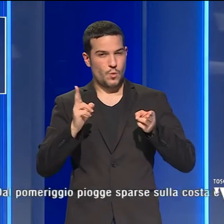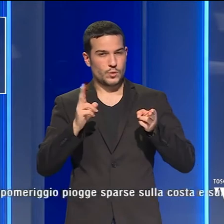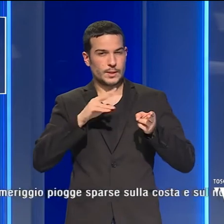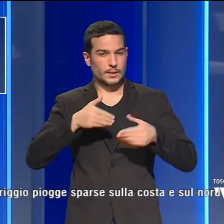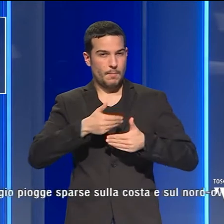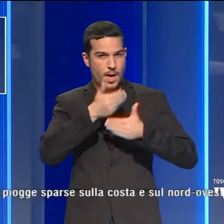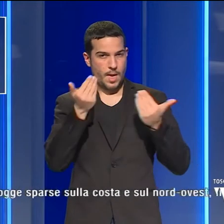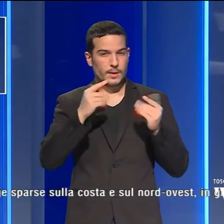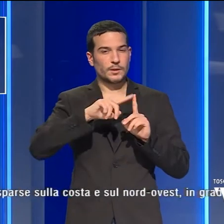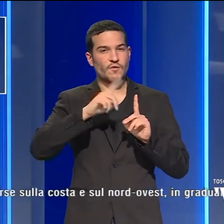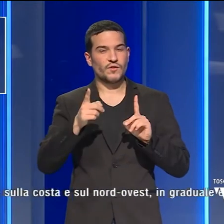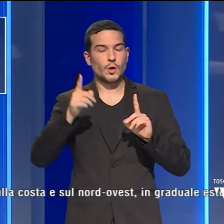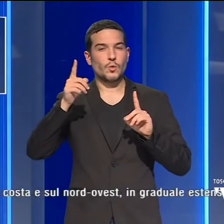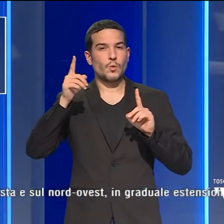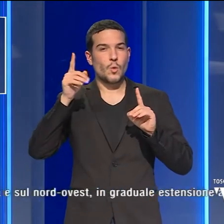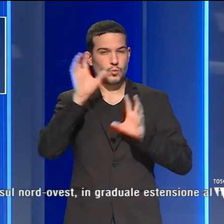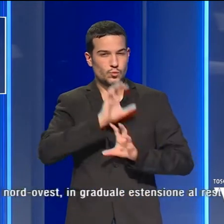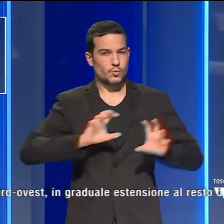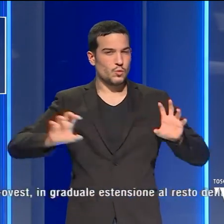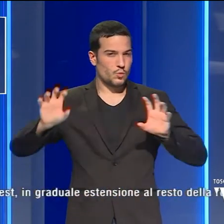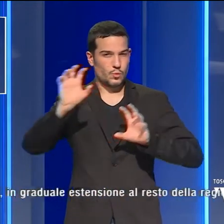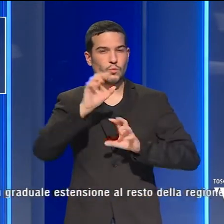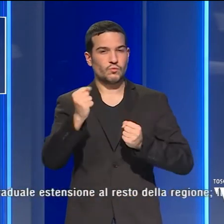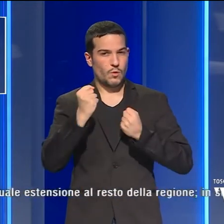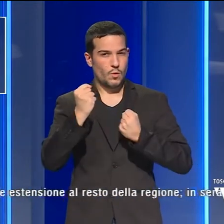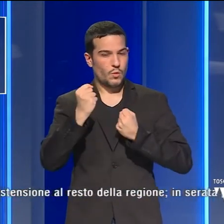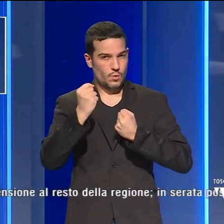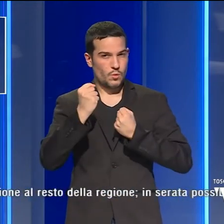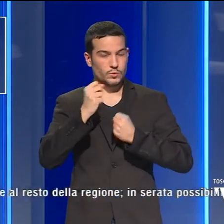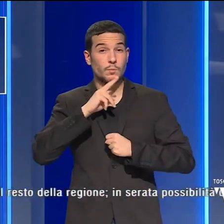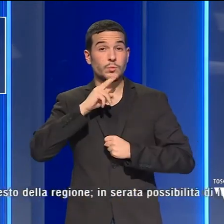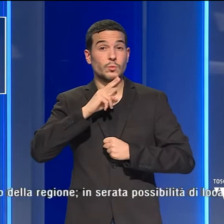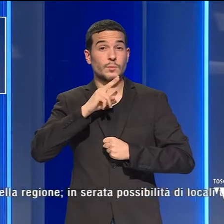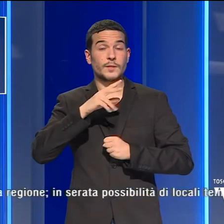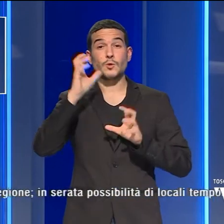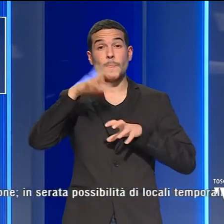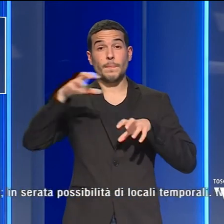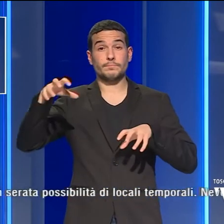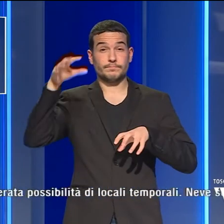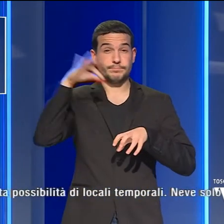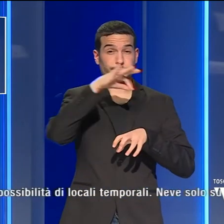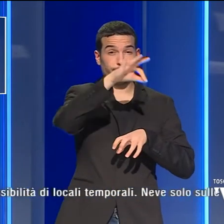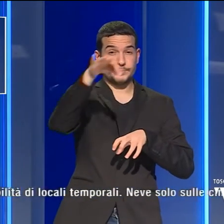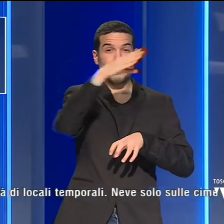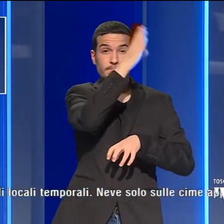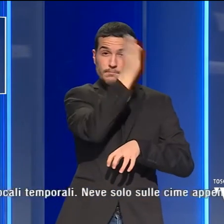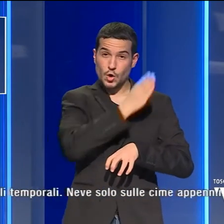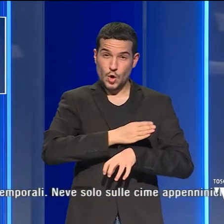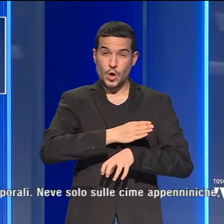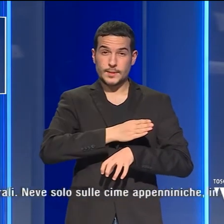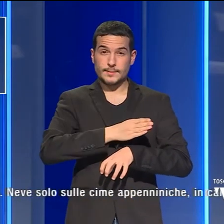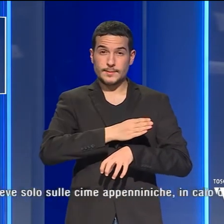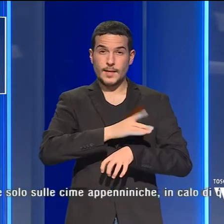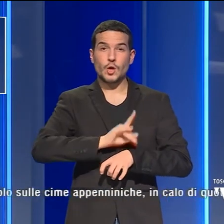fino a cielo molto nuvoloso o coperto. Dal pomeriggio, piogge sparse sulla costa e